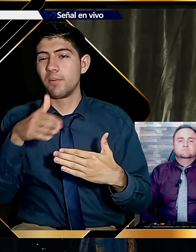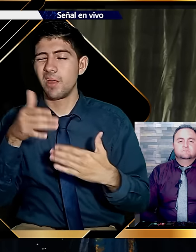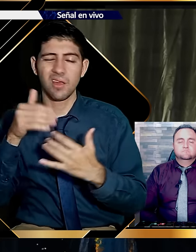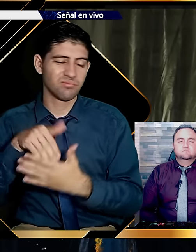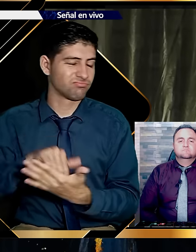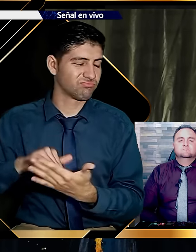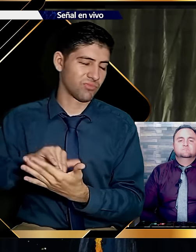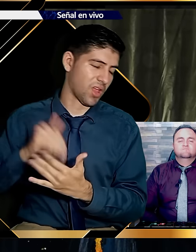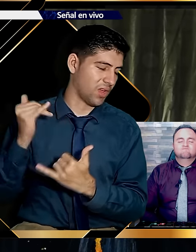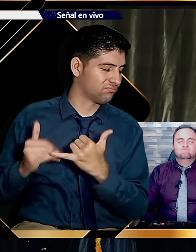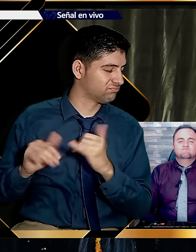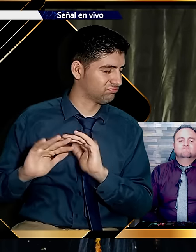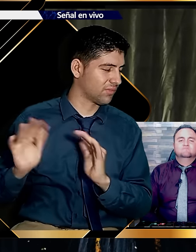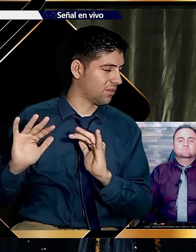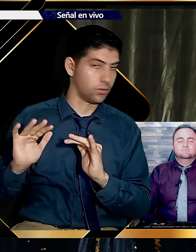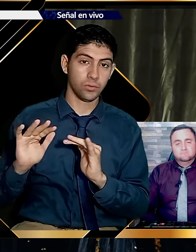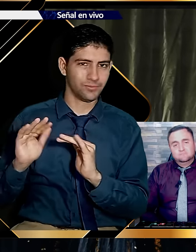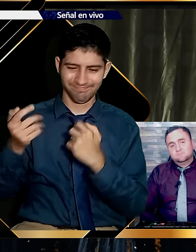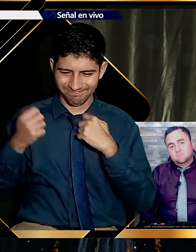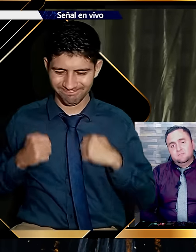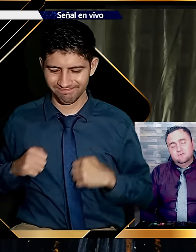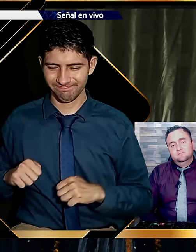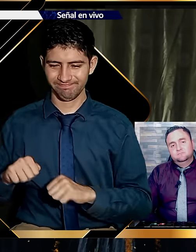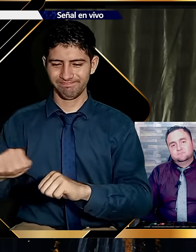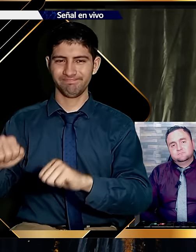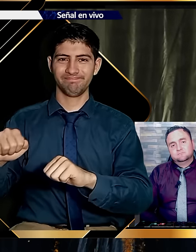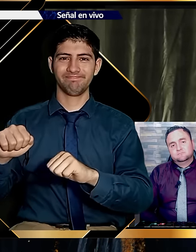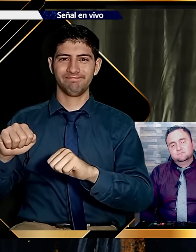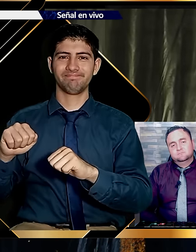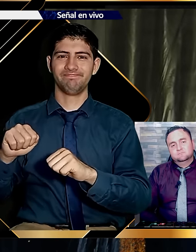para haber empezado. Y quedarnos en el camino. Es para seguir avanzando.